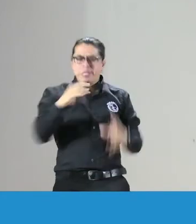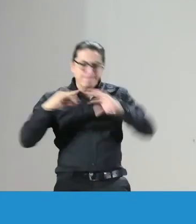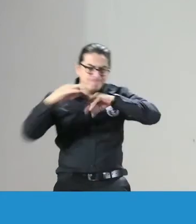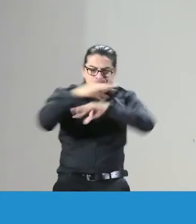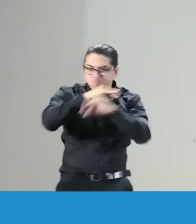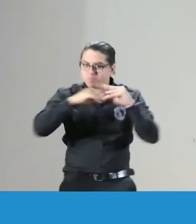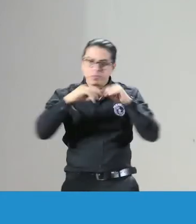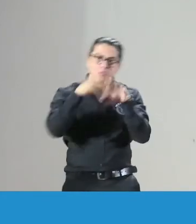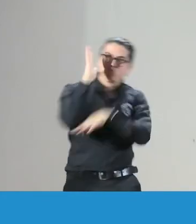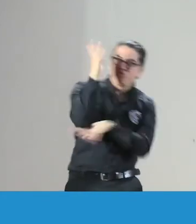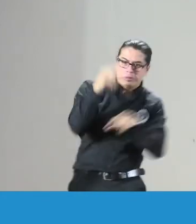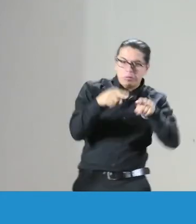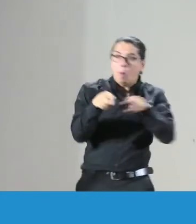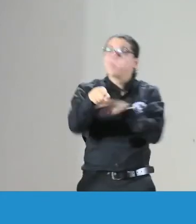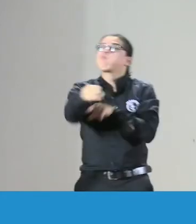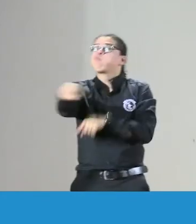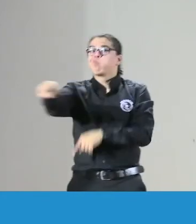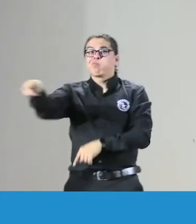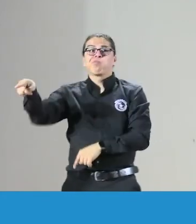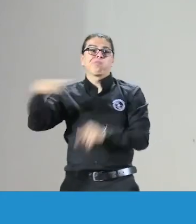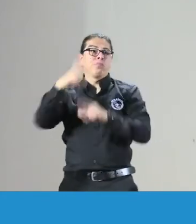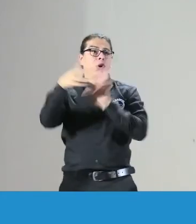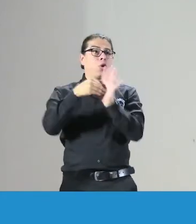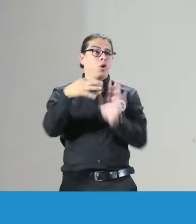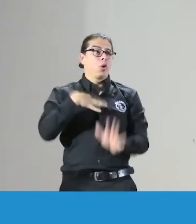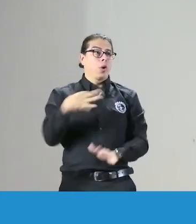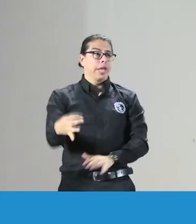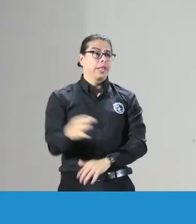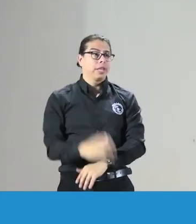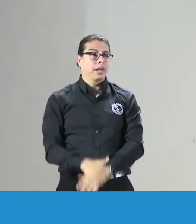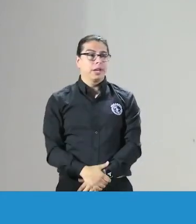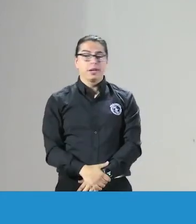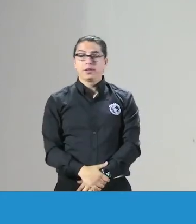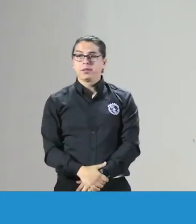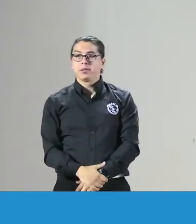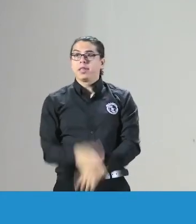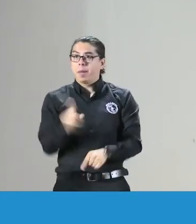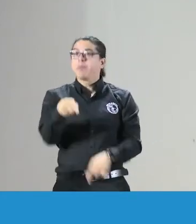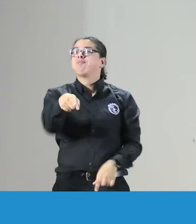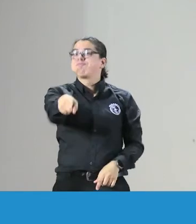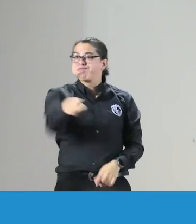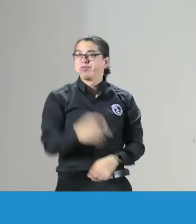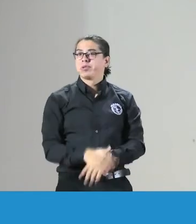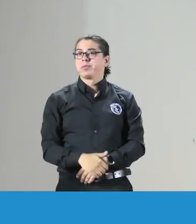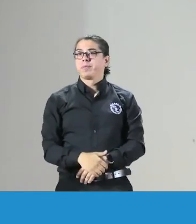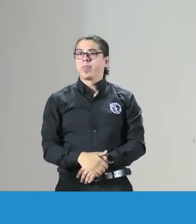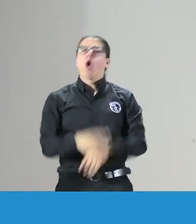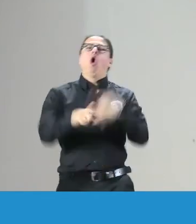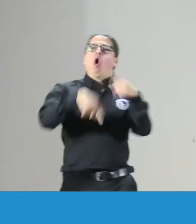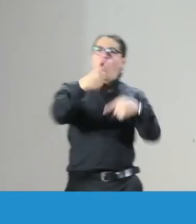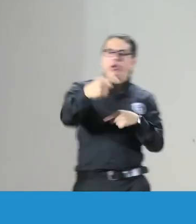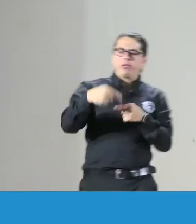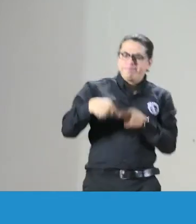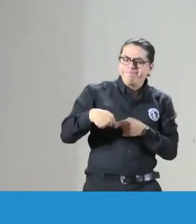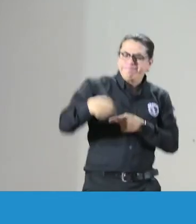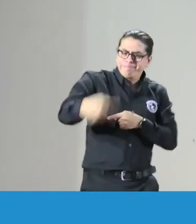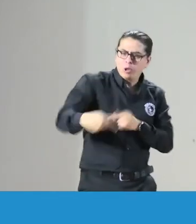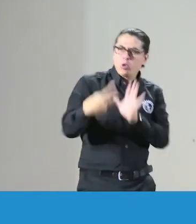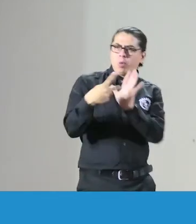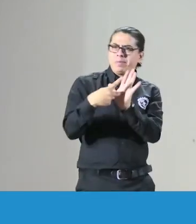también se estuvo hablando dentro de las ponencias sobre el código de ética también se habló de este tema y